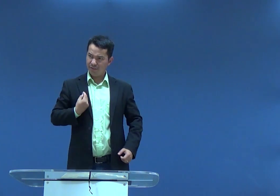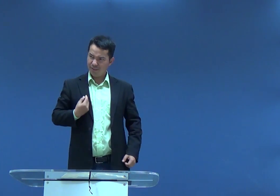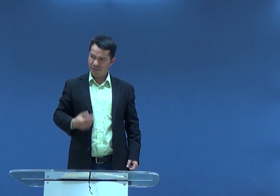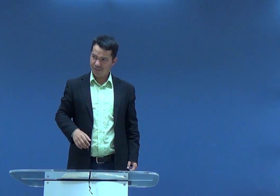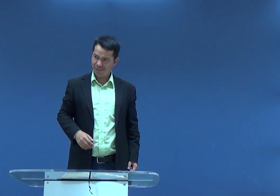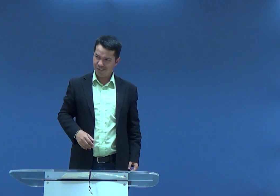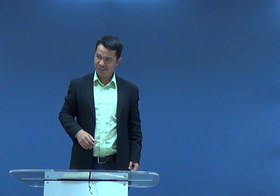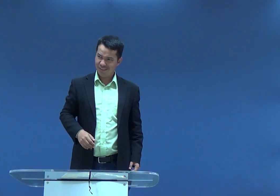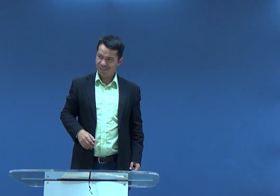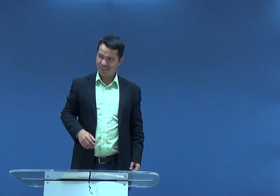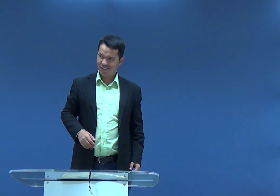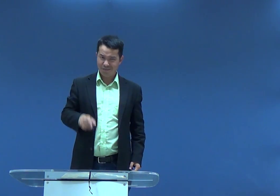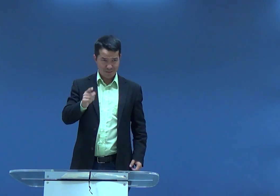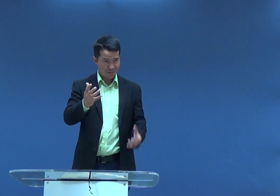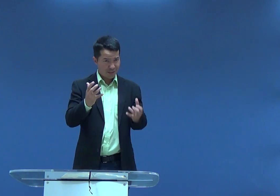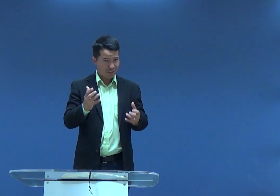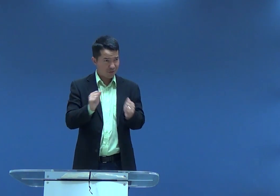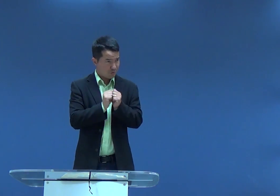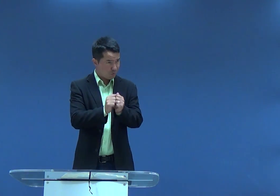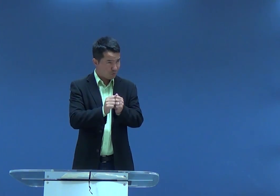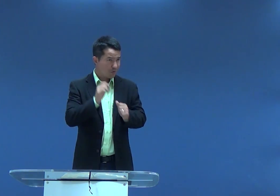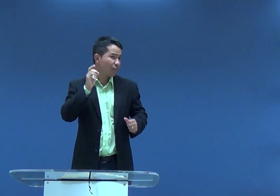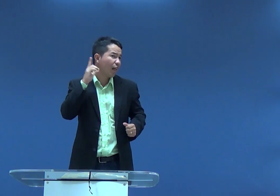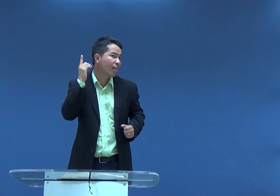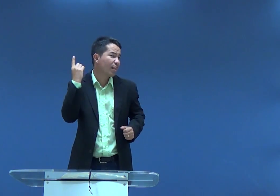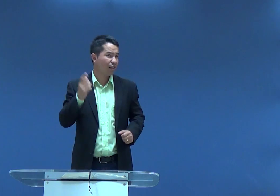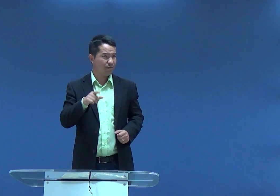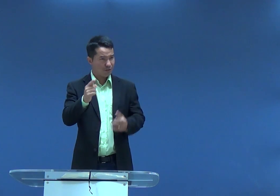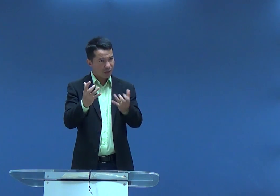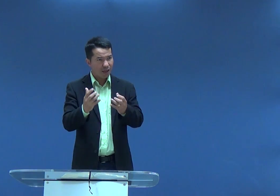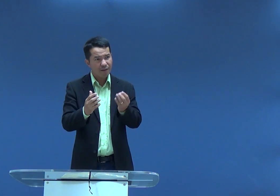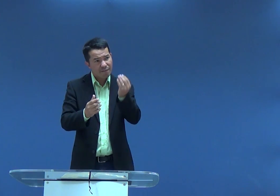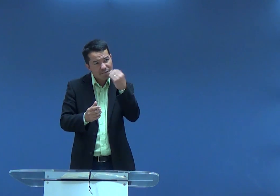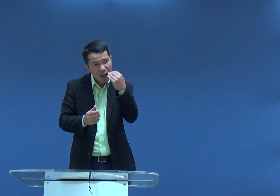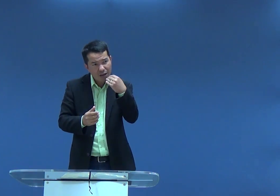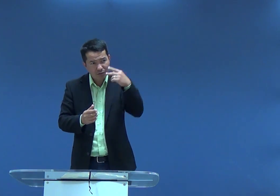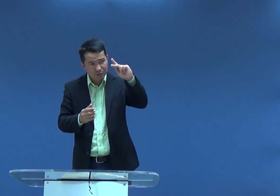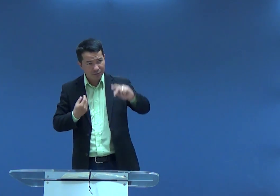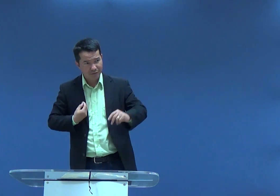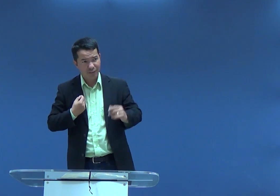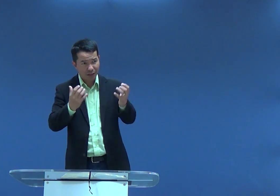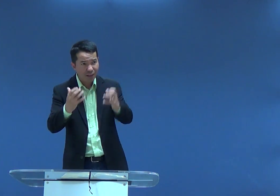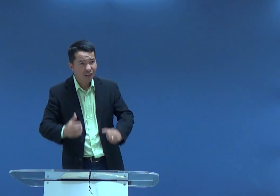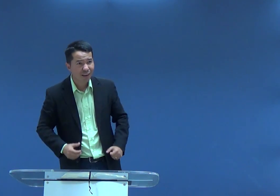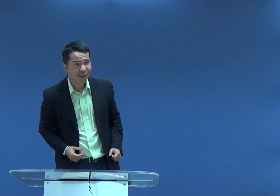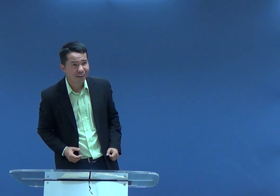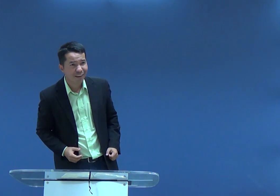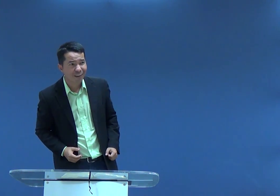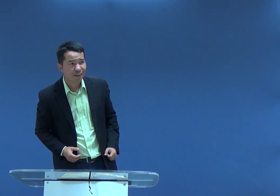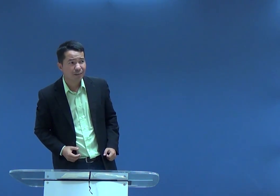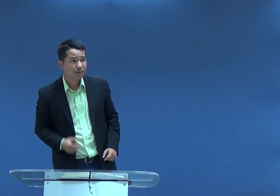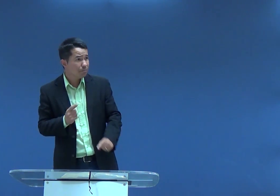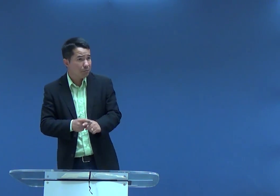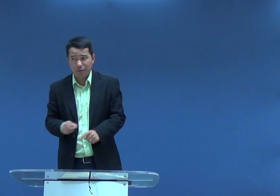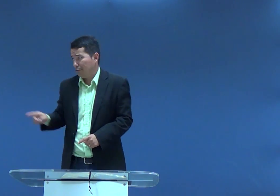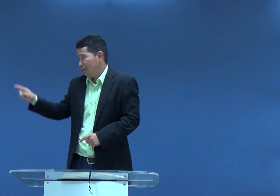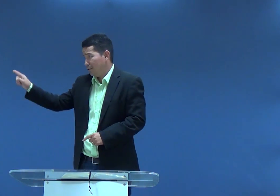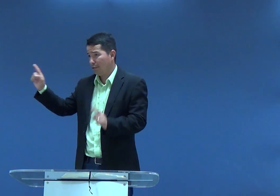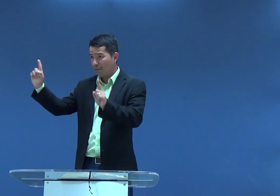Você quer uma Dalila na sua vida? Você quer entrar com uma Dalila? Quer se tornar fraca? Quer andar com coisas que te